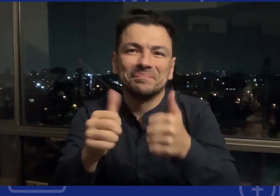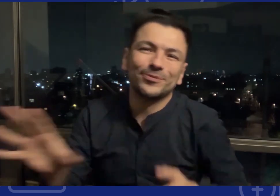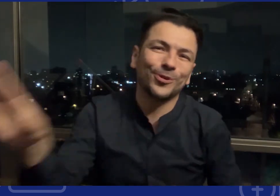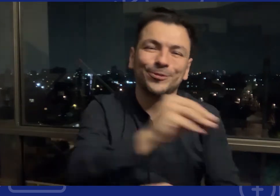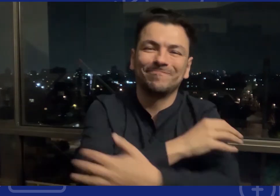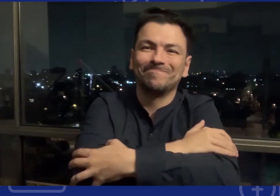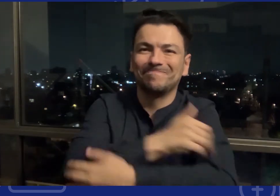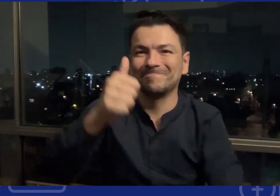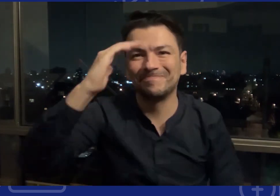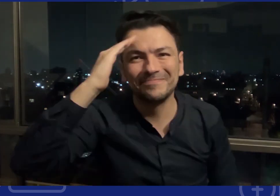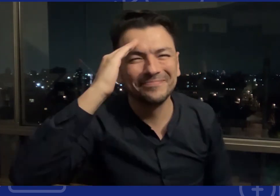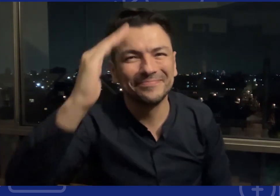a todos y un saludo para ustedes